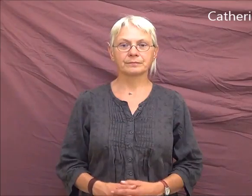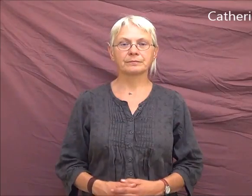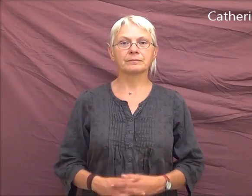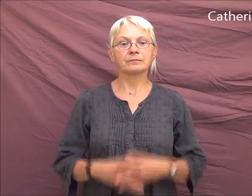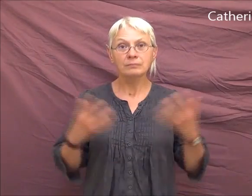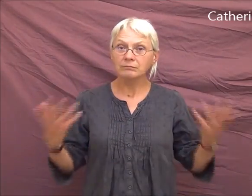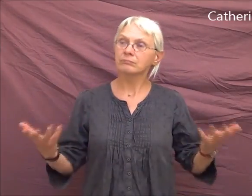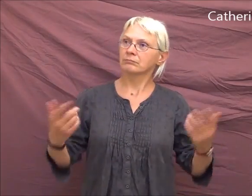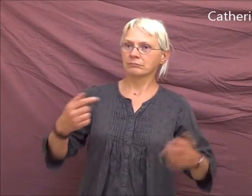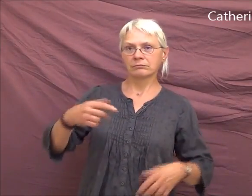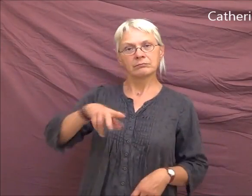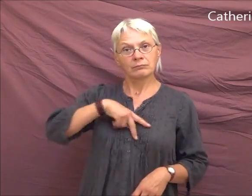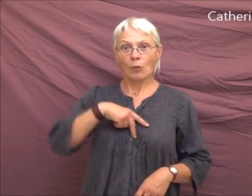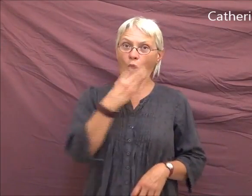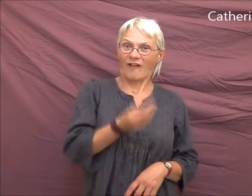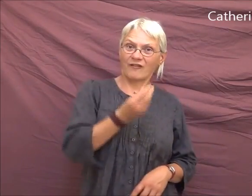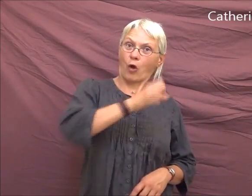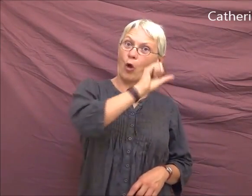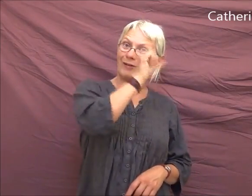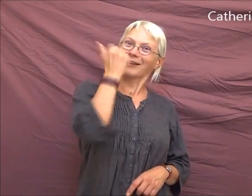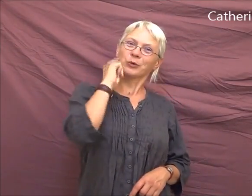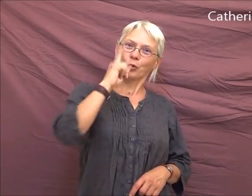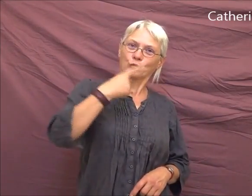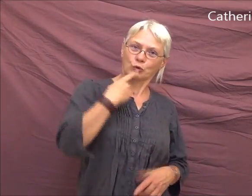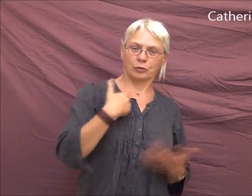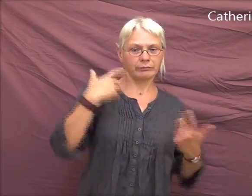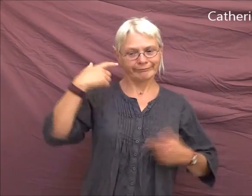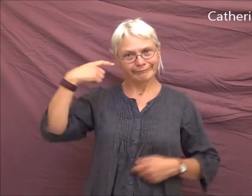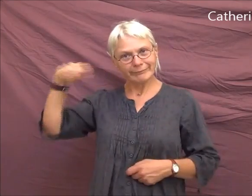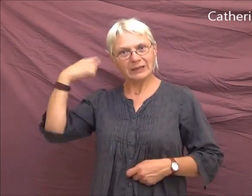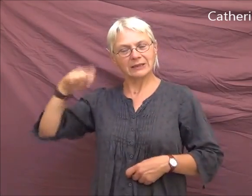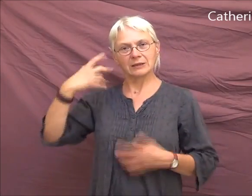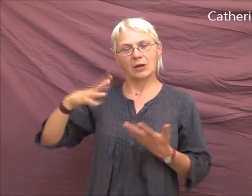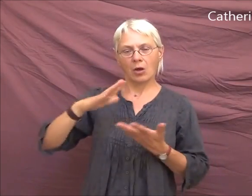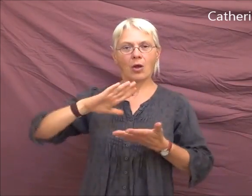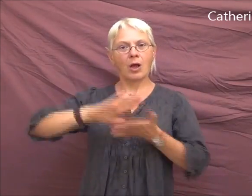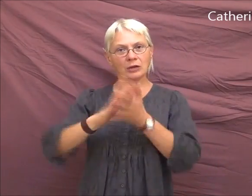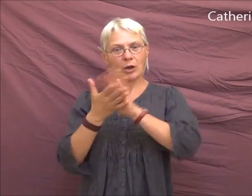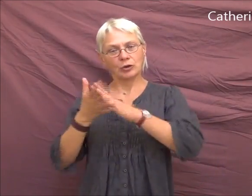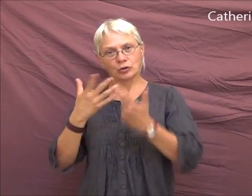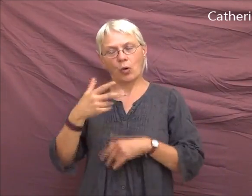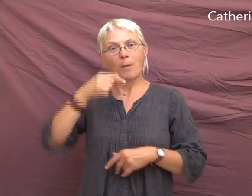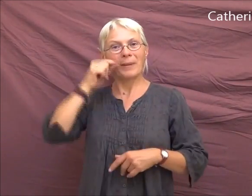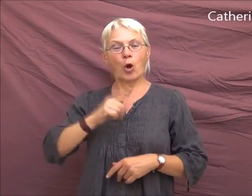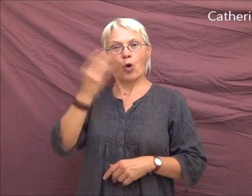Catherine. Moi, j'ai un petit garçon sourd. Je suis présidente de l'Association nationale de parents d'enfants sourds.